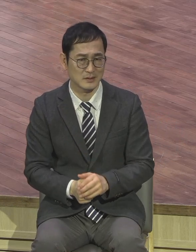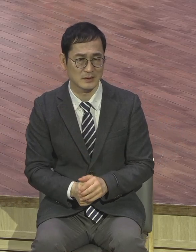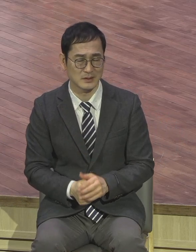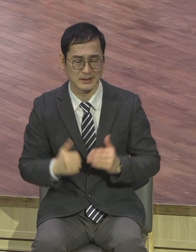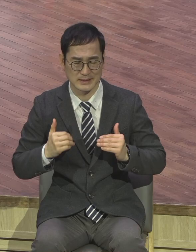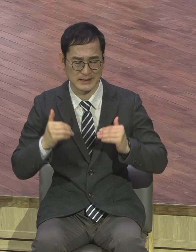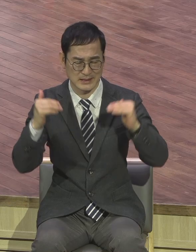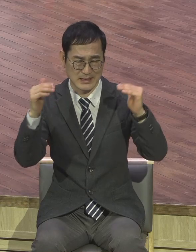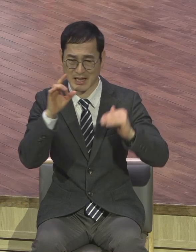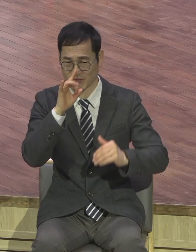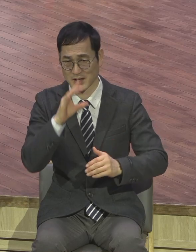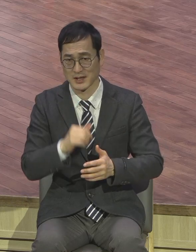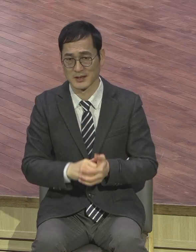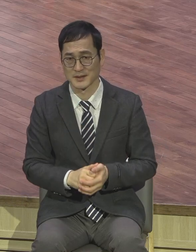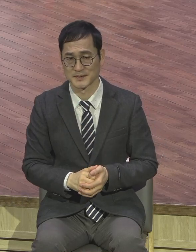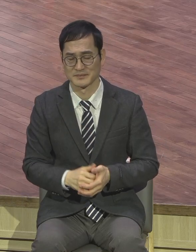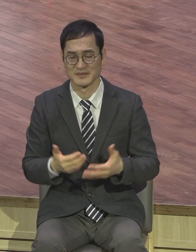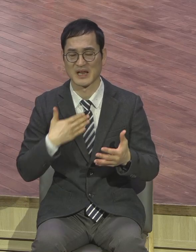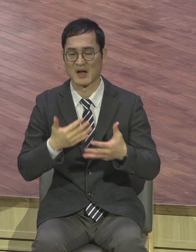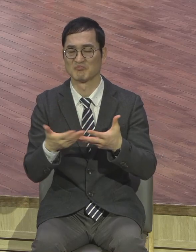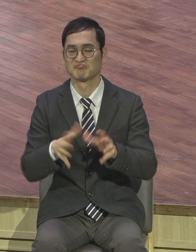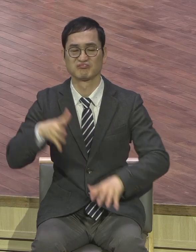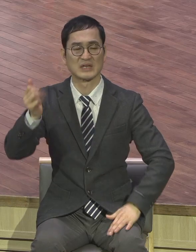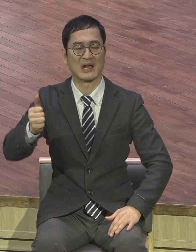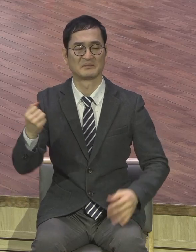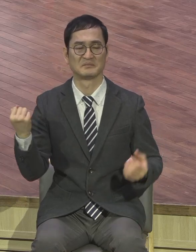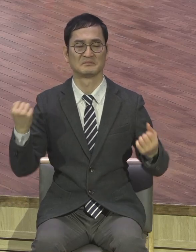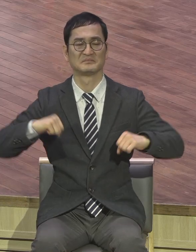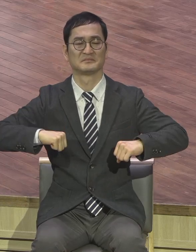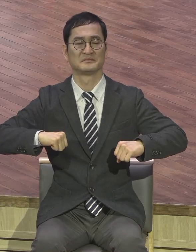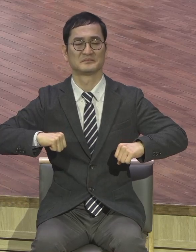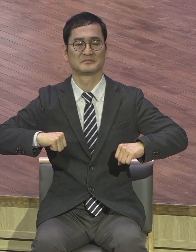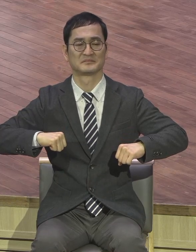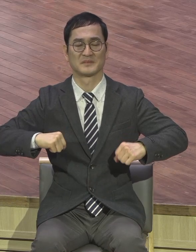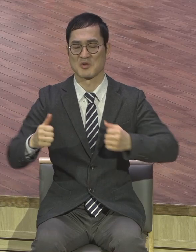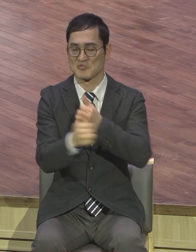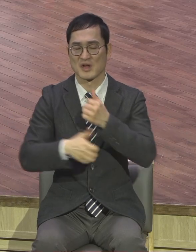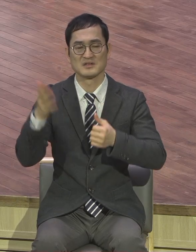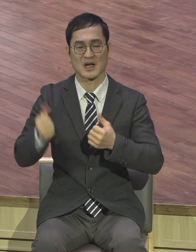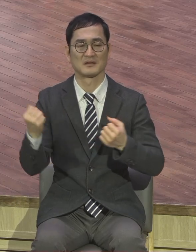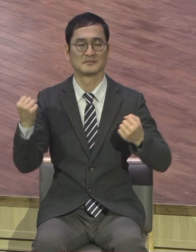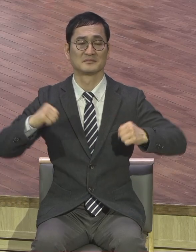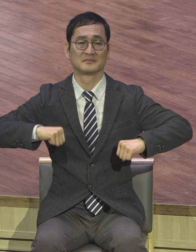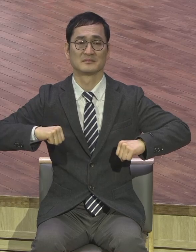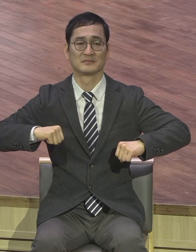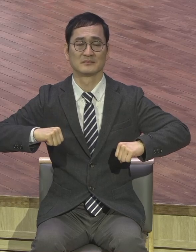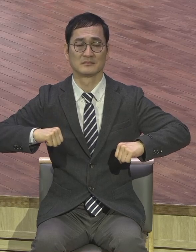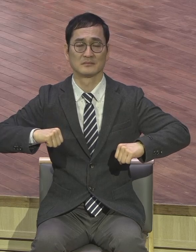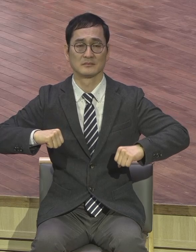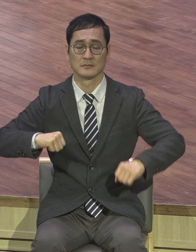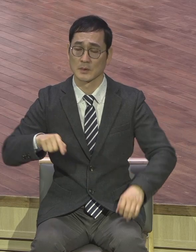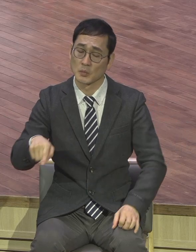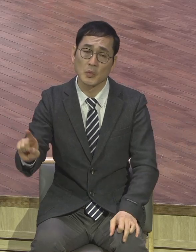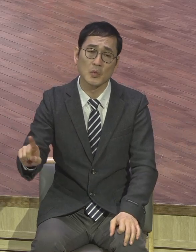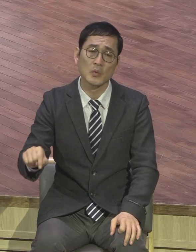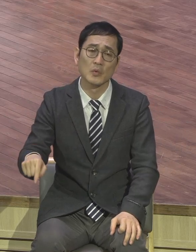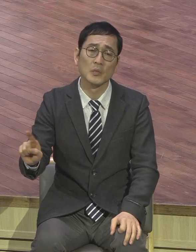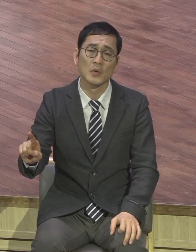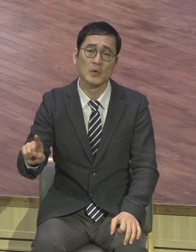나 뭐 다 내 부장인데 내 국장인데 내 위원장인데 그래서 끊임없이 자라가라.